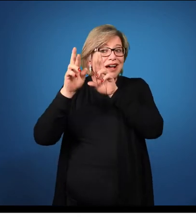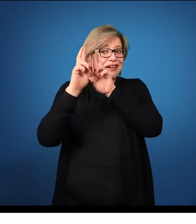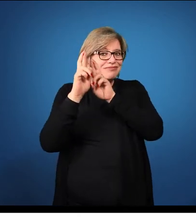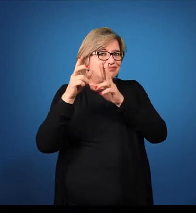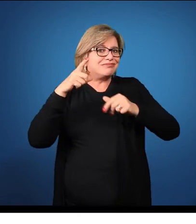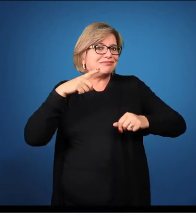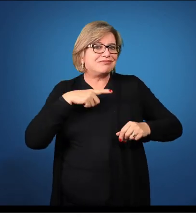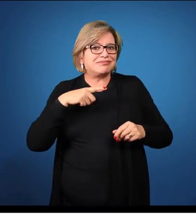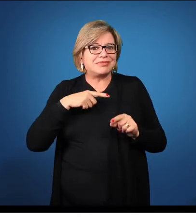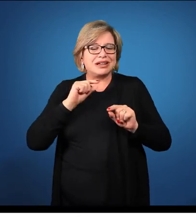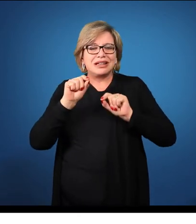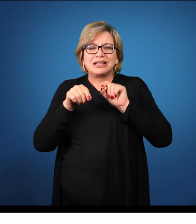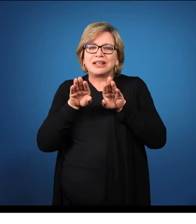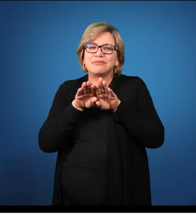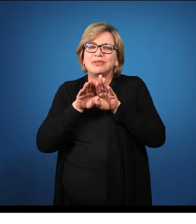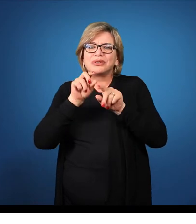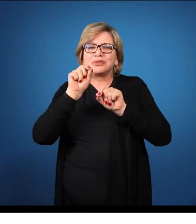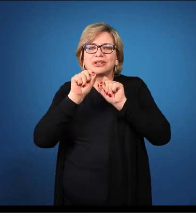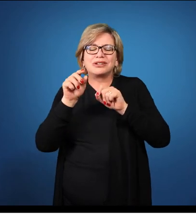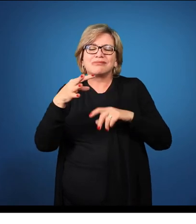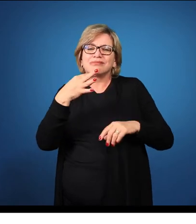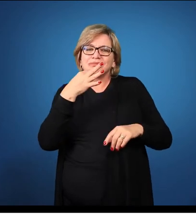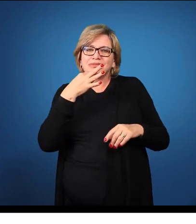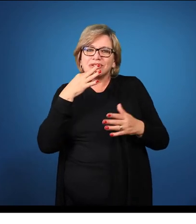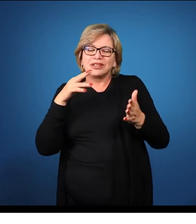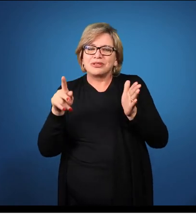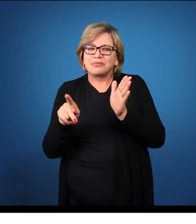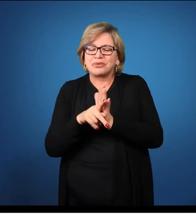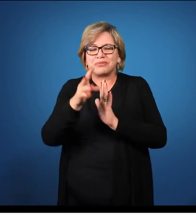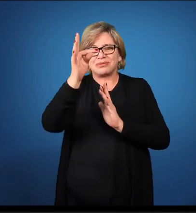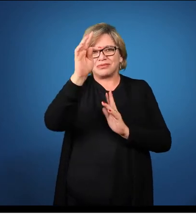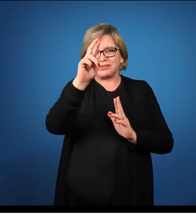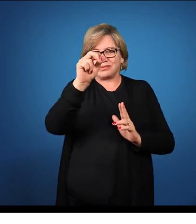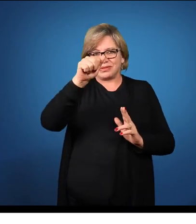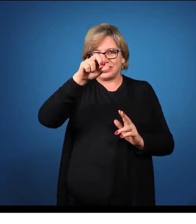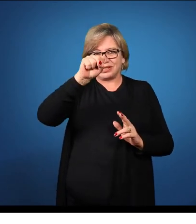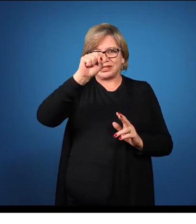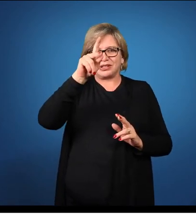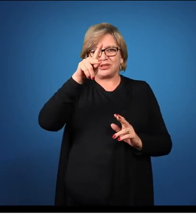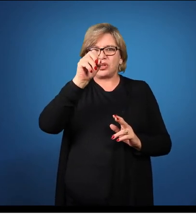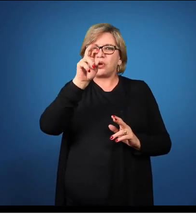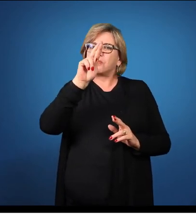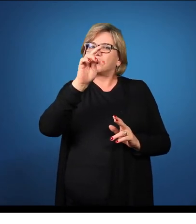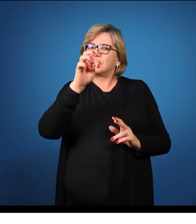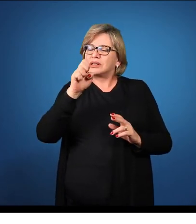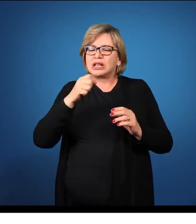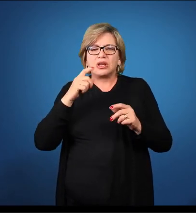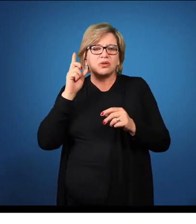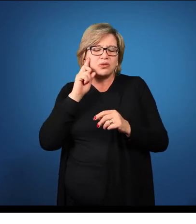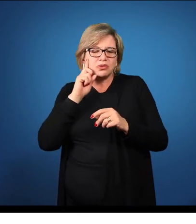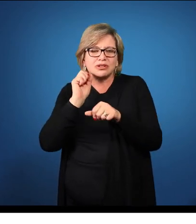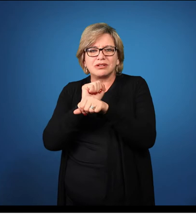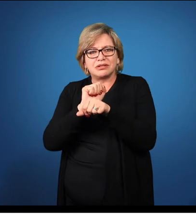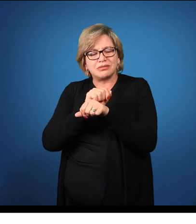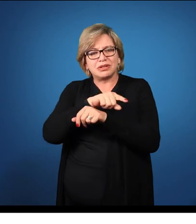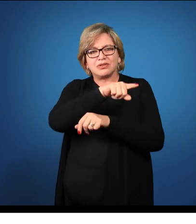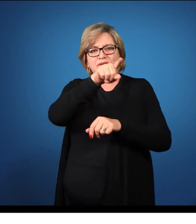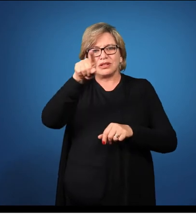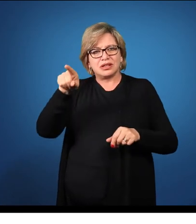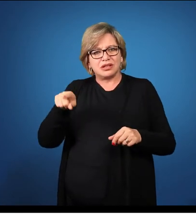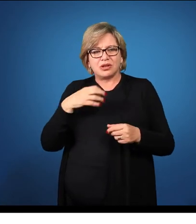e também o que vocês já conhecem sobre a questão dos transportes. Eu aguardo vocês todos os dias lá no fórum.